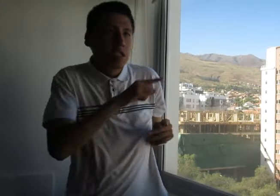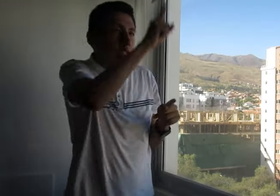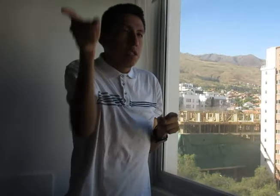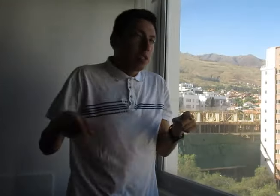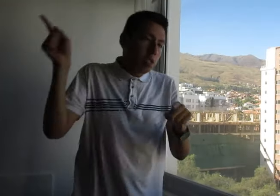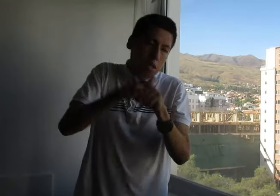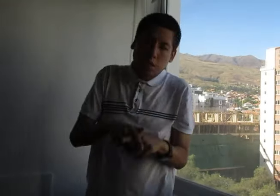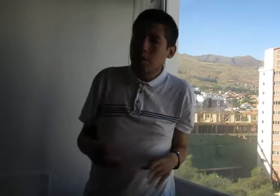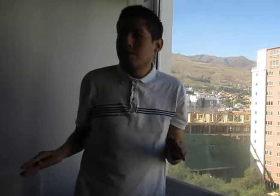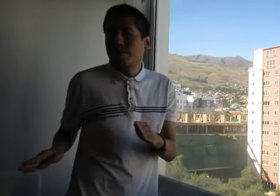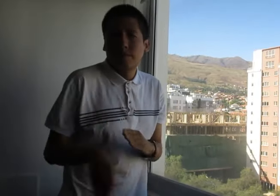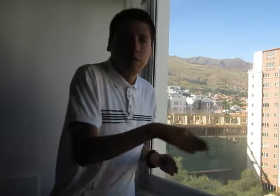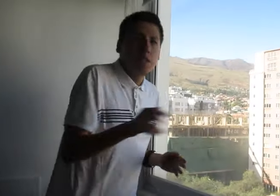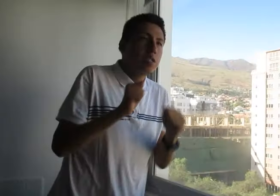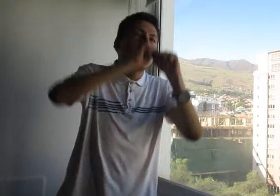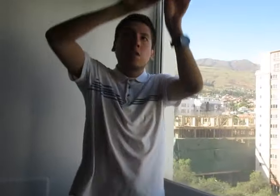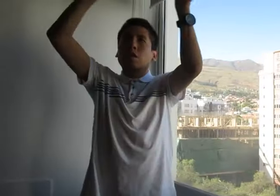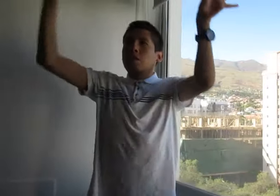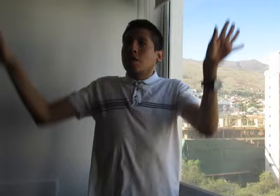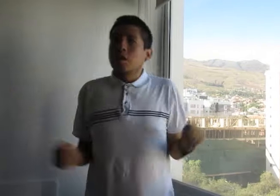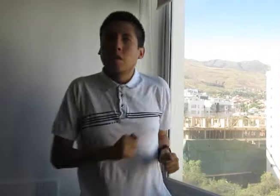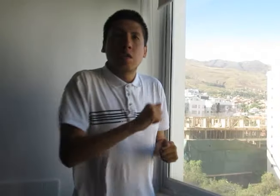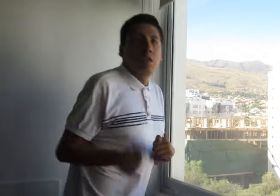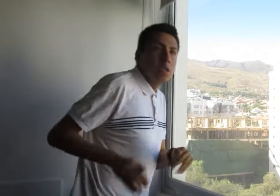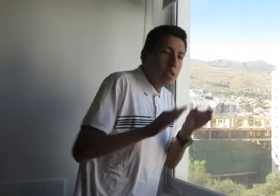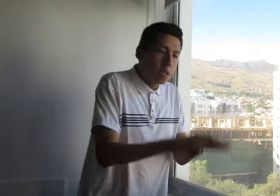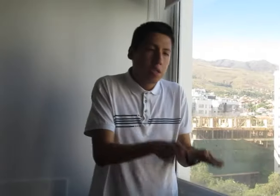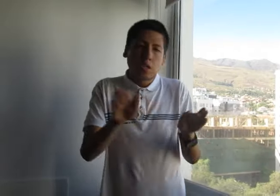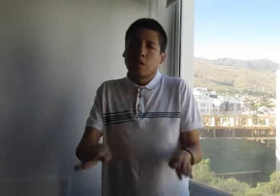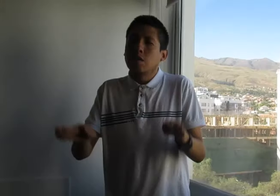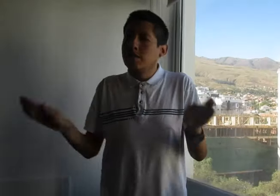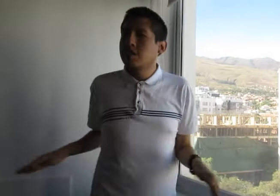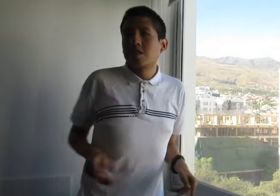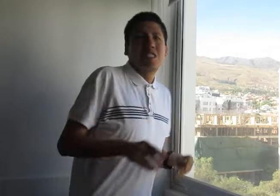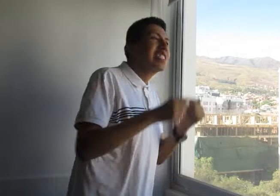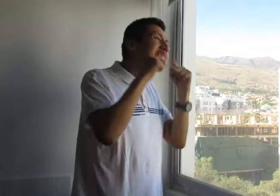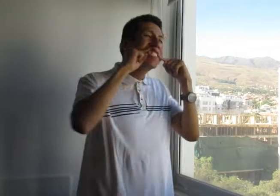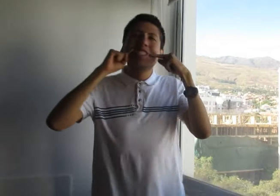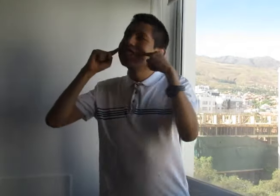brillar, que los niños no dejen de sonreír,